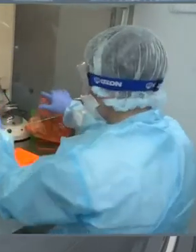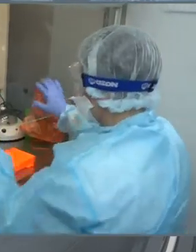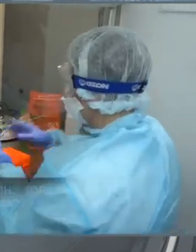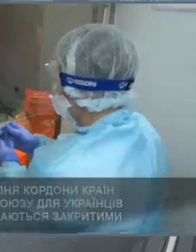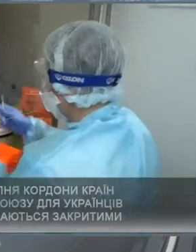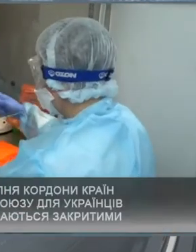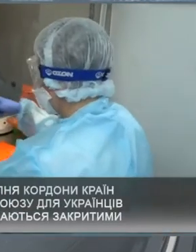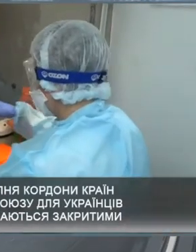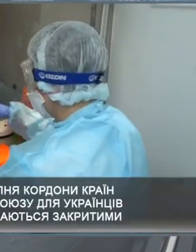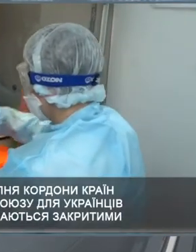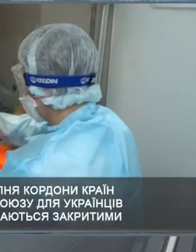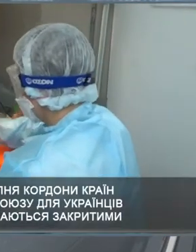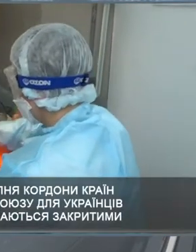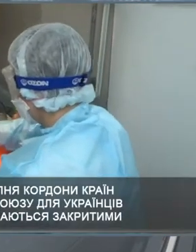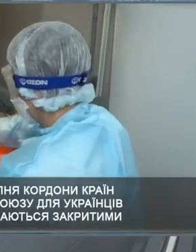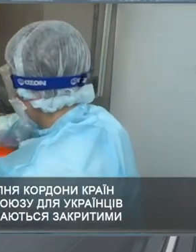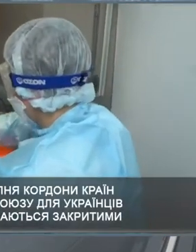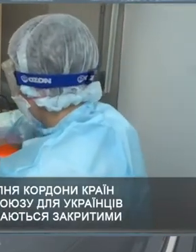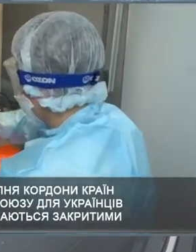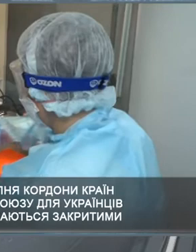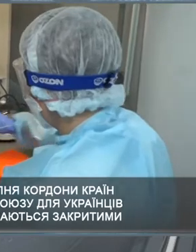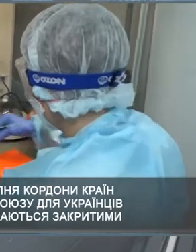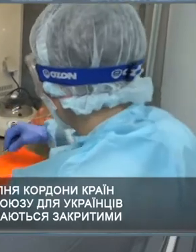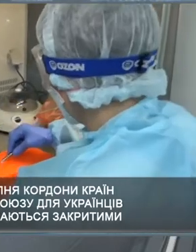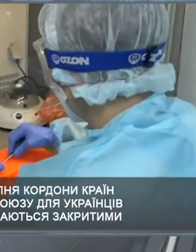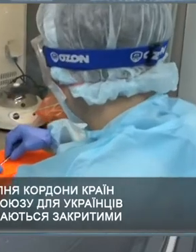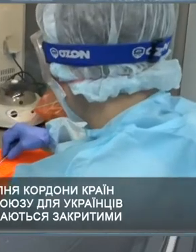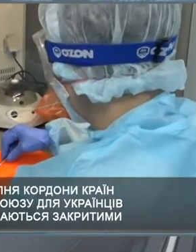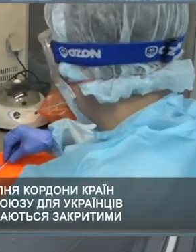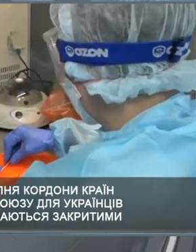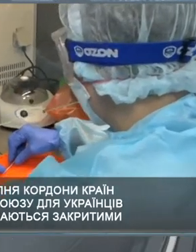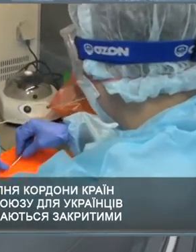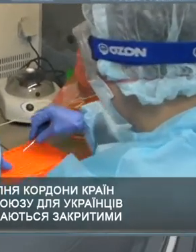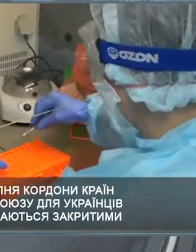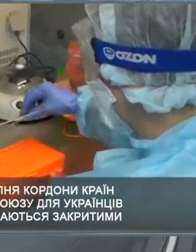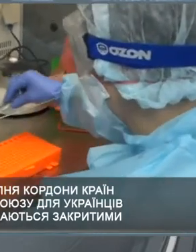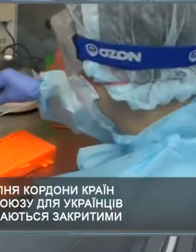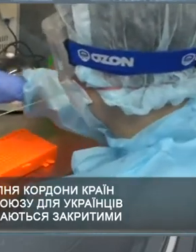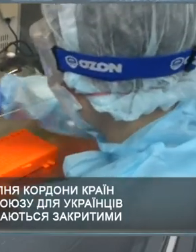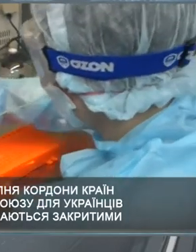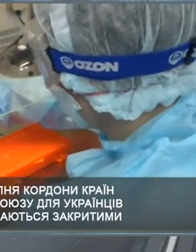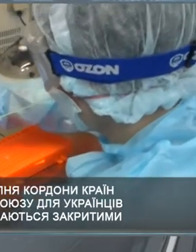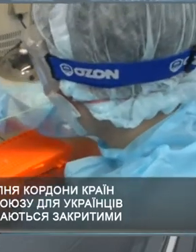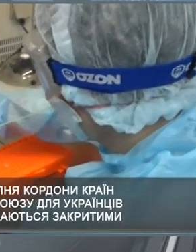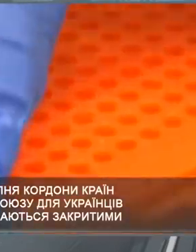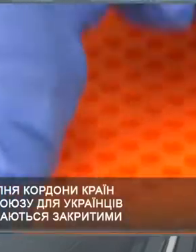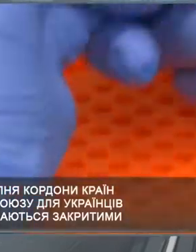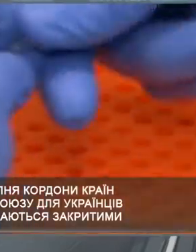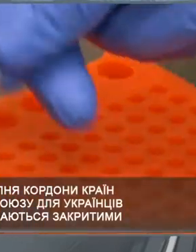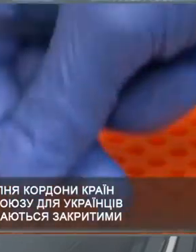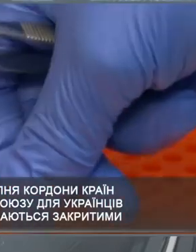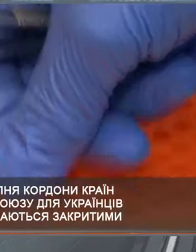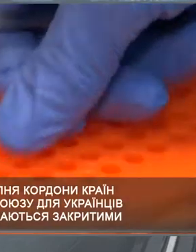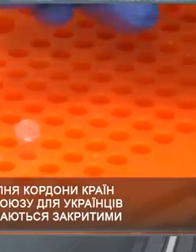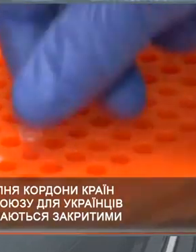В Україні значно зростає як кількість захворювань на COVID-19, так і госпіталізацій. А це означає, що все більше